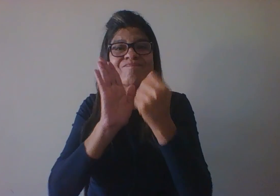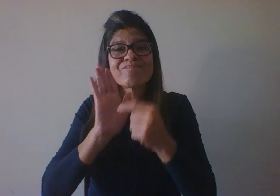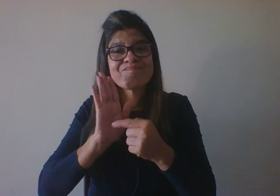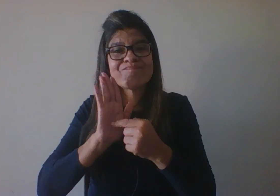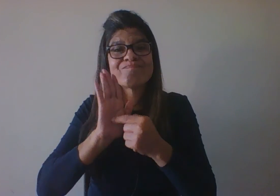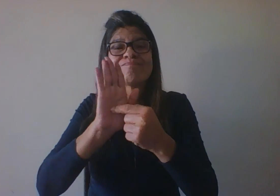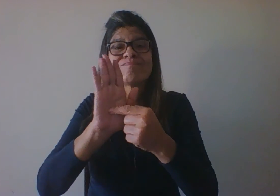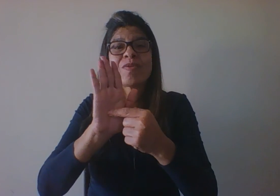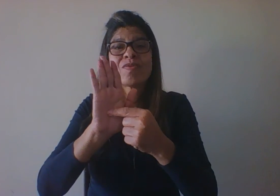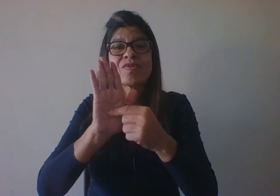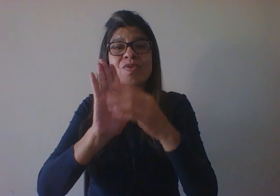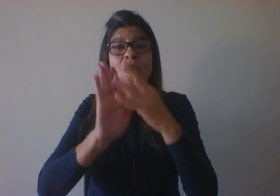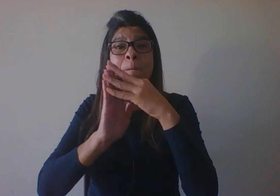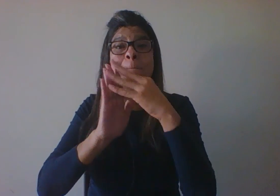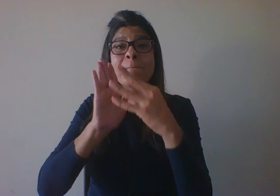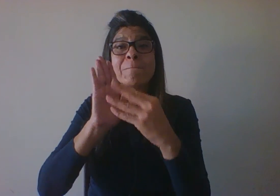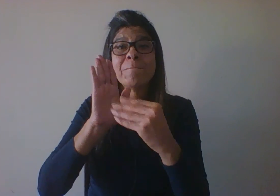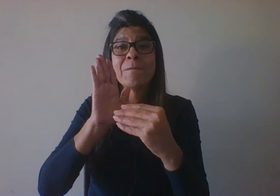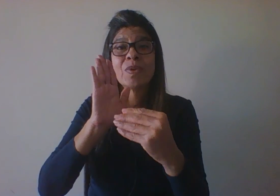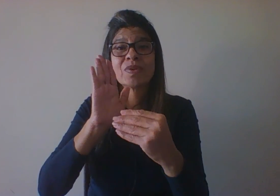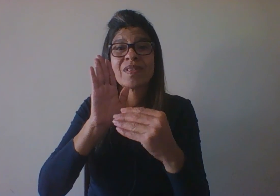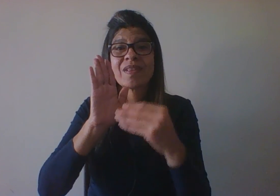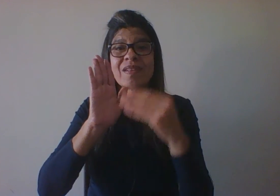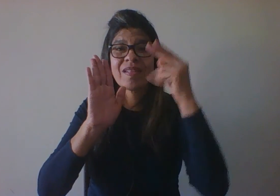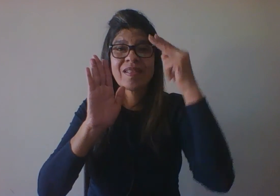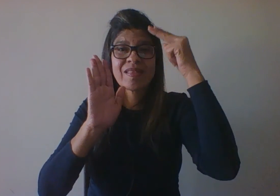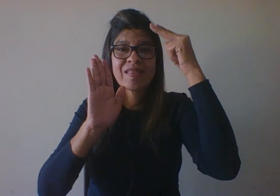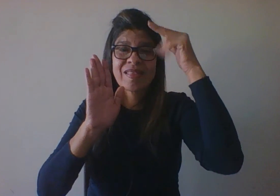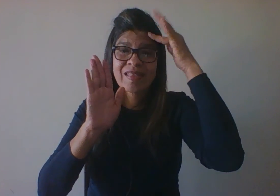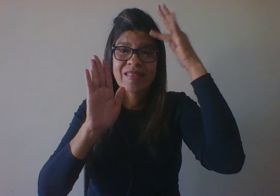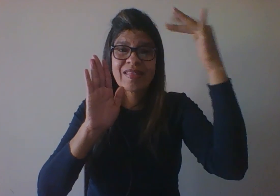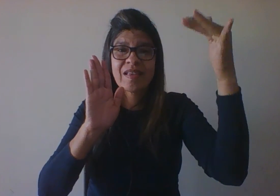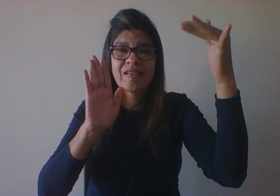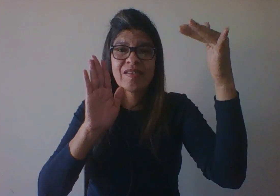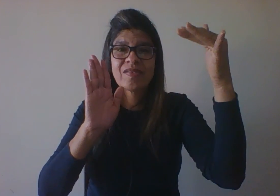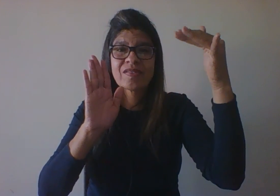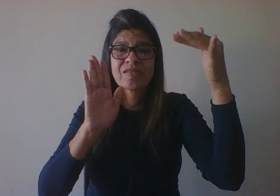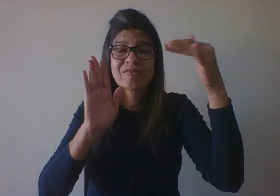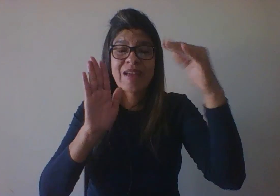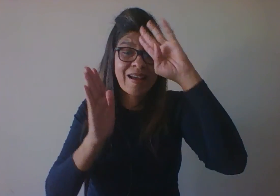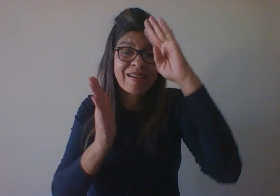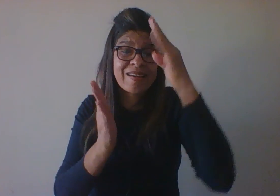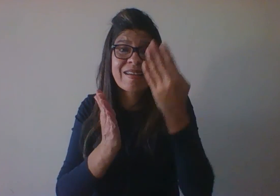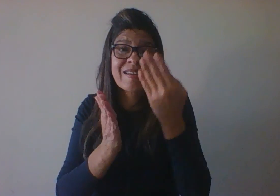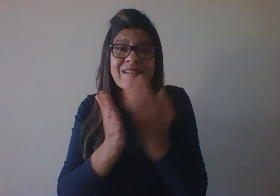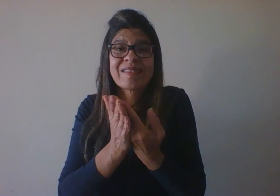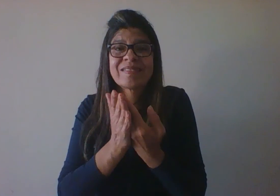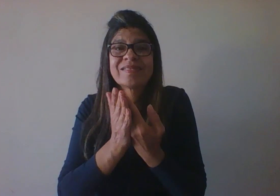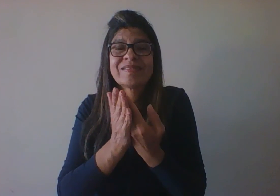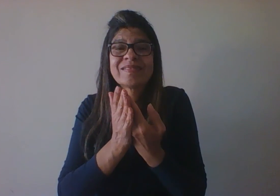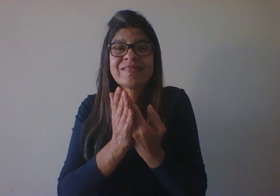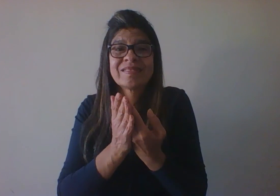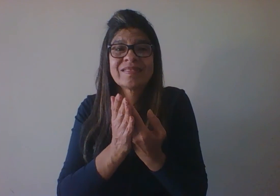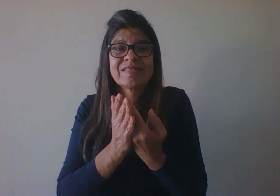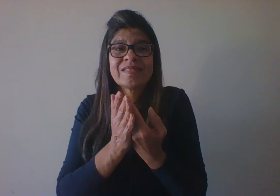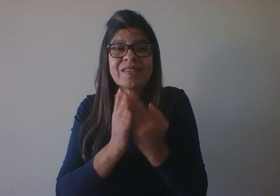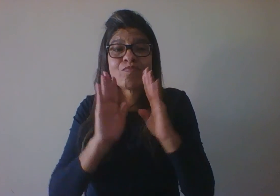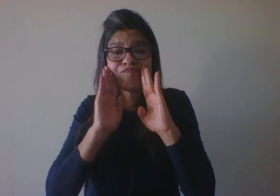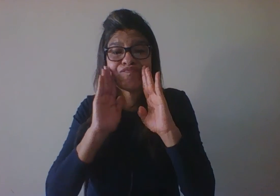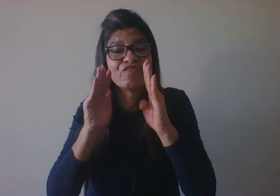crenças de como acontecem os fenômenos ao nosso redor. Ou seja, não dá para pensar que só existe uma única